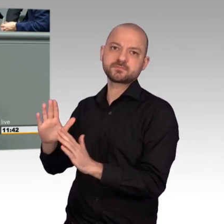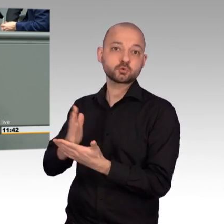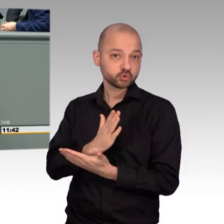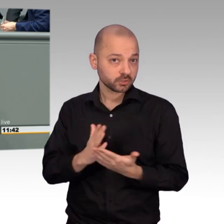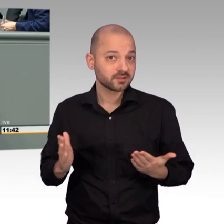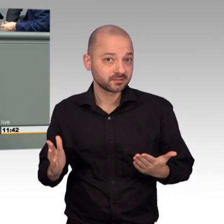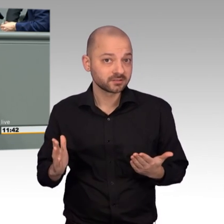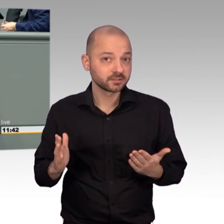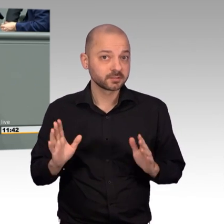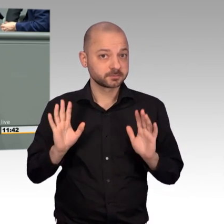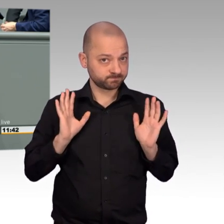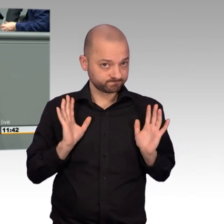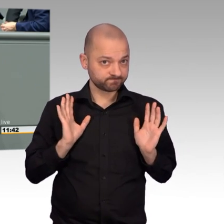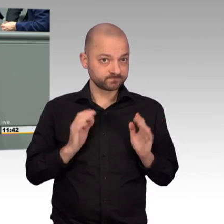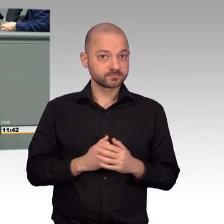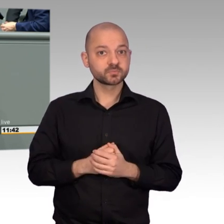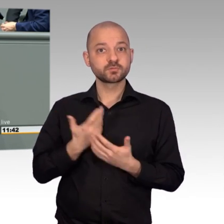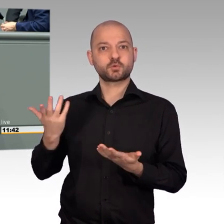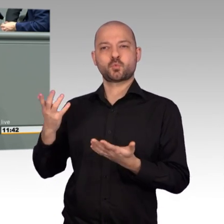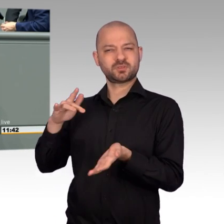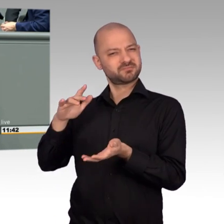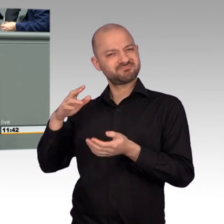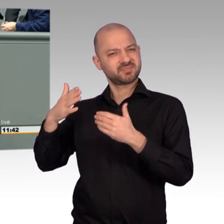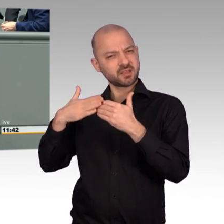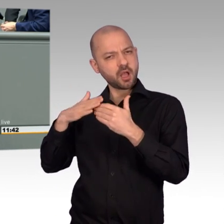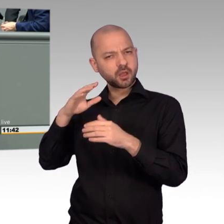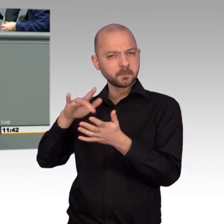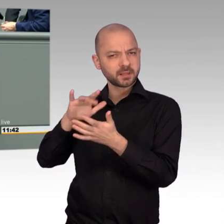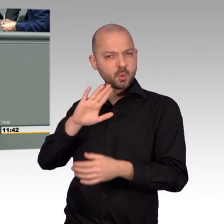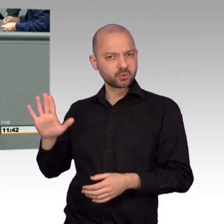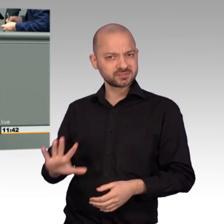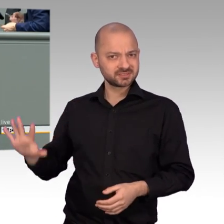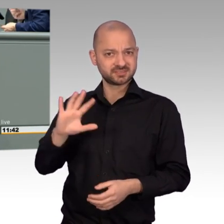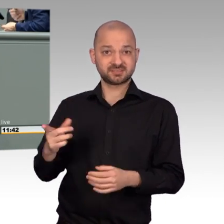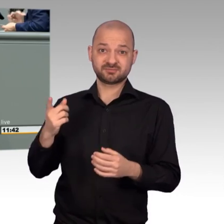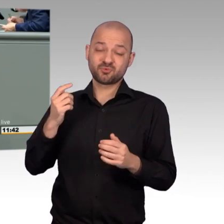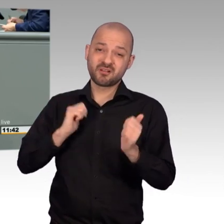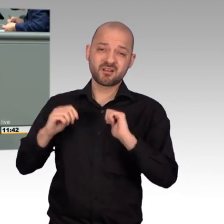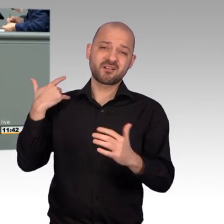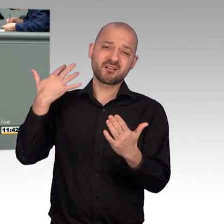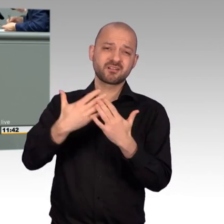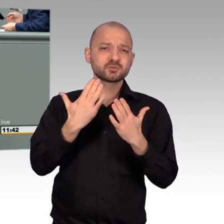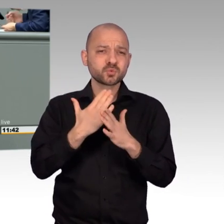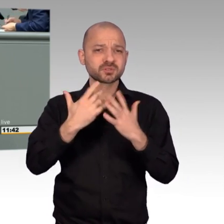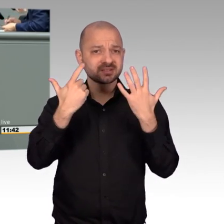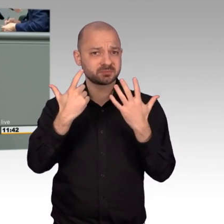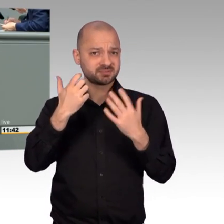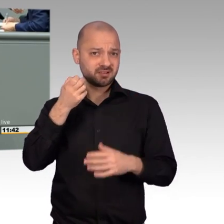welchem System sie leben wollen. Meine Damen und Herren, der Nahe und Mittlere Osten leidet seit Ende der 70er Jahre an einer